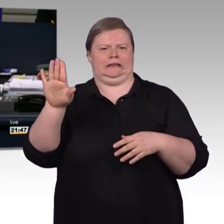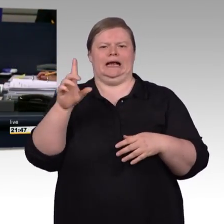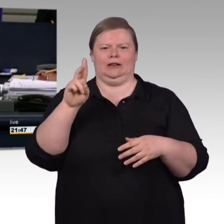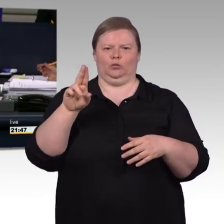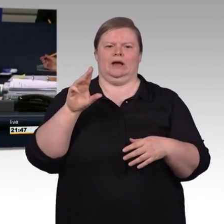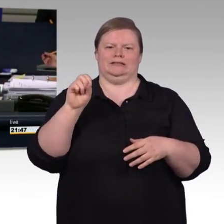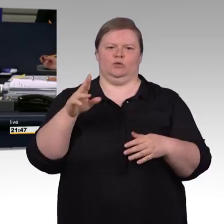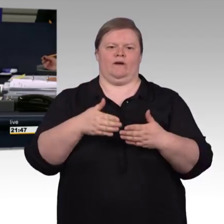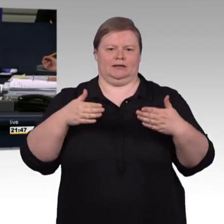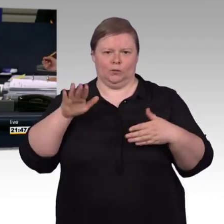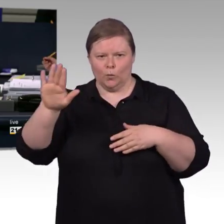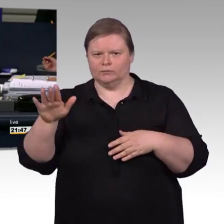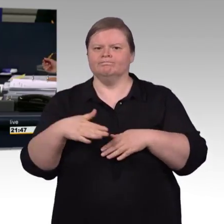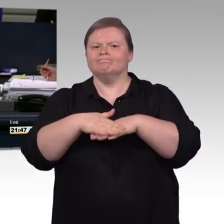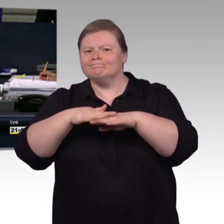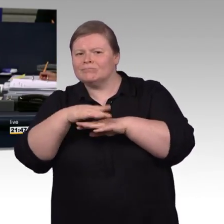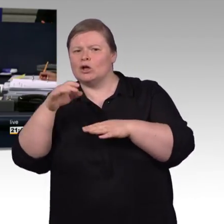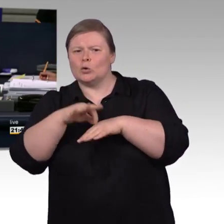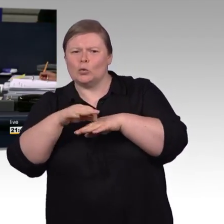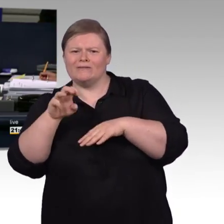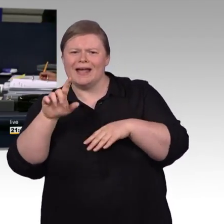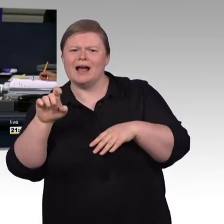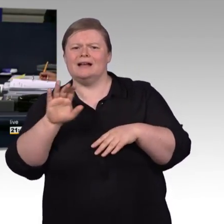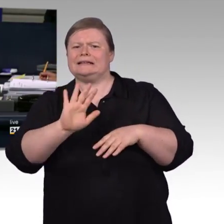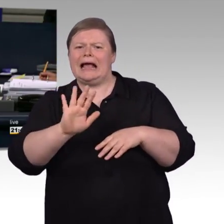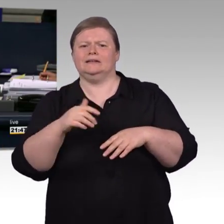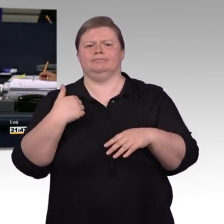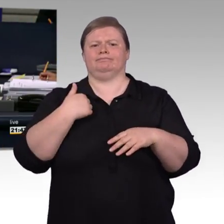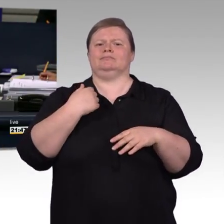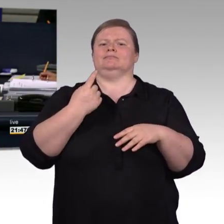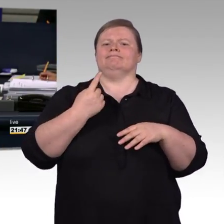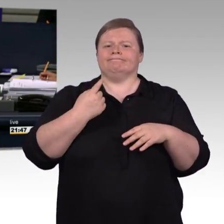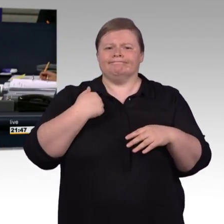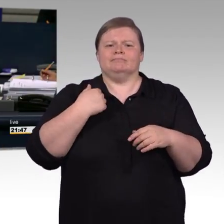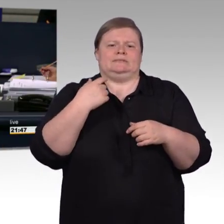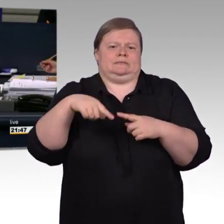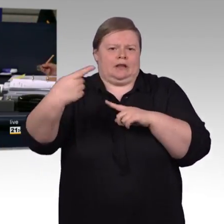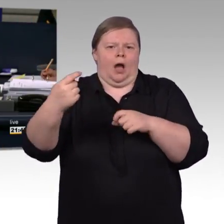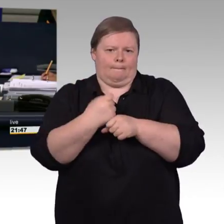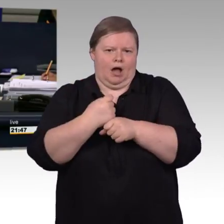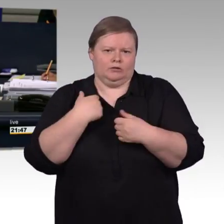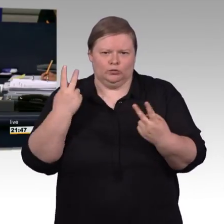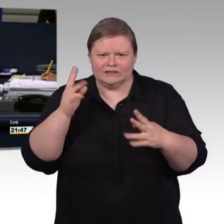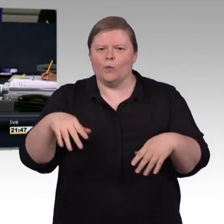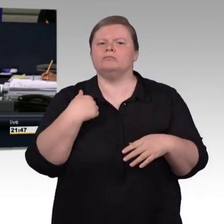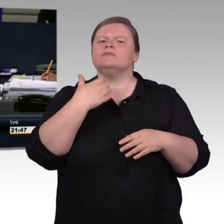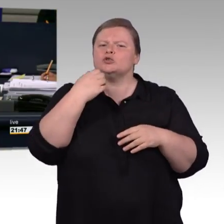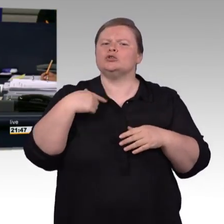des Auswärtigen Ausschusses Fortsetzung der deutschen Beteiligung an der internationalen Sicherheitspräsenz in Kosovo auf der Grundlage der Resolution